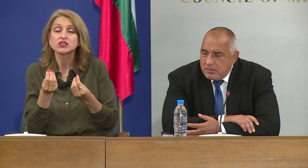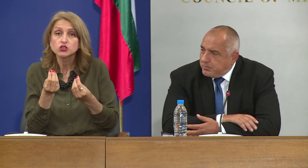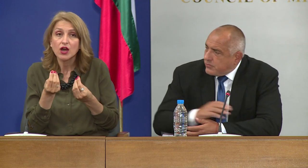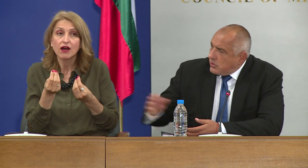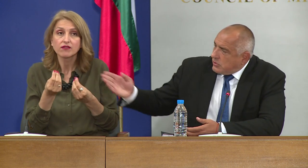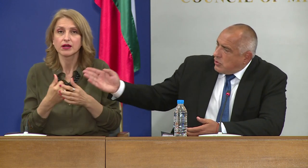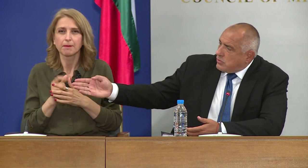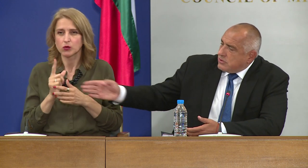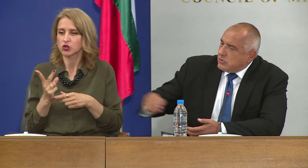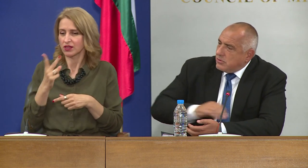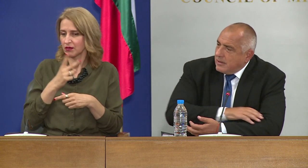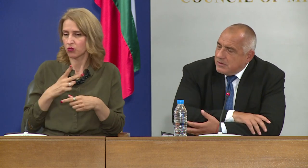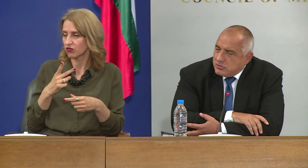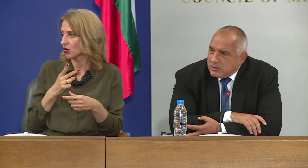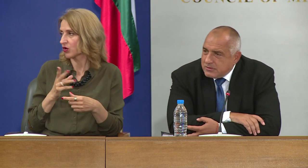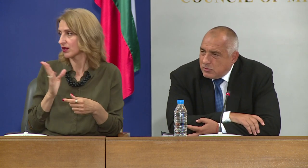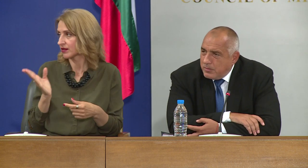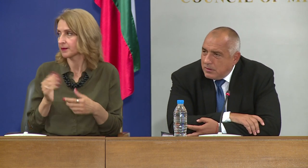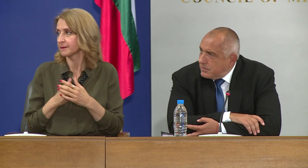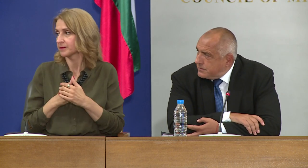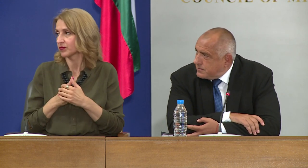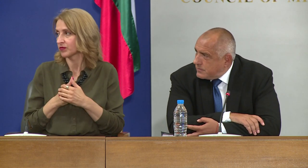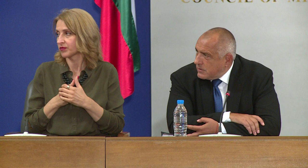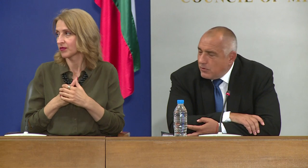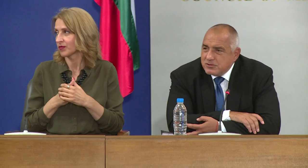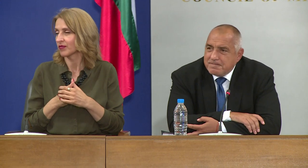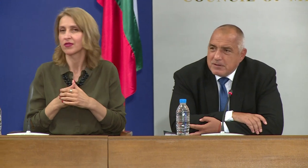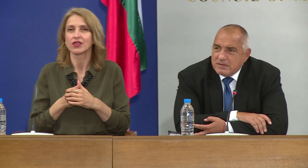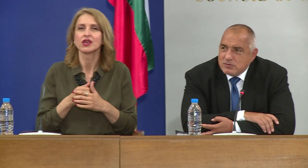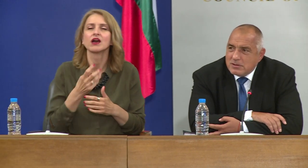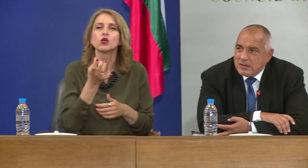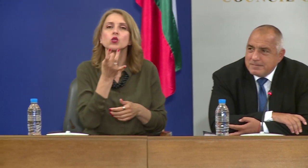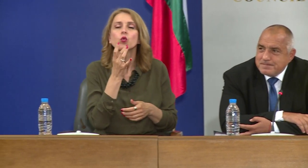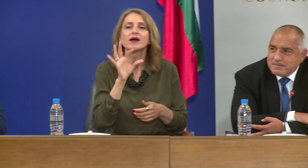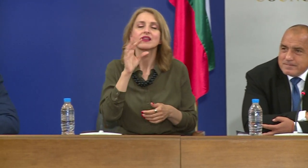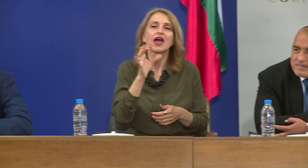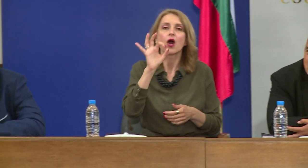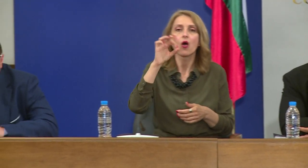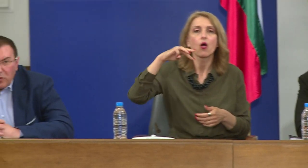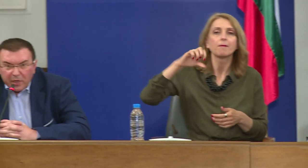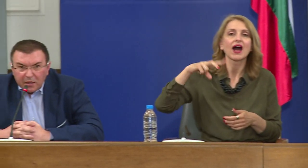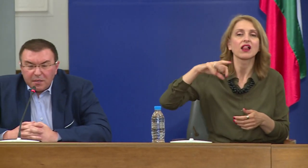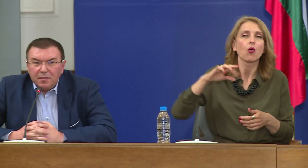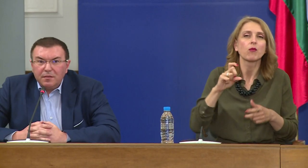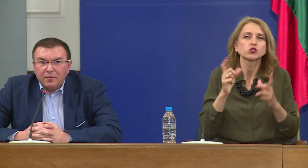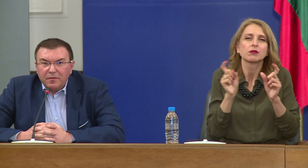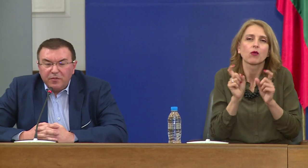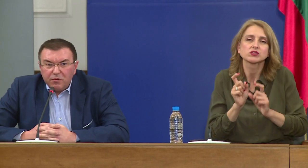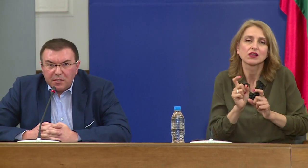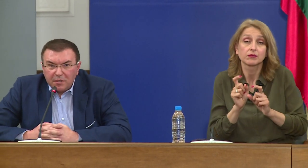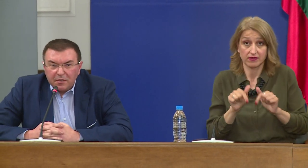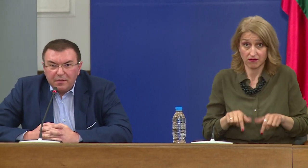Били повтори от докторе, защото от тебе научих тази дума? Какво имаше предвид сутринта? В момента